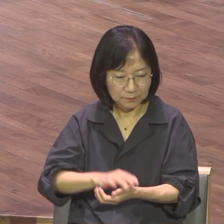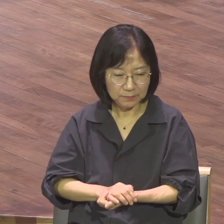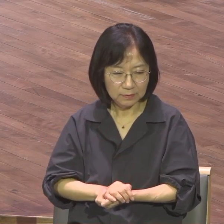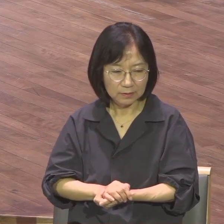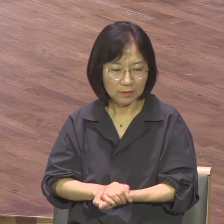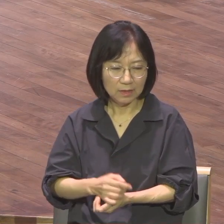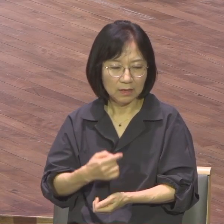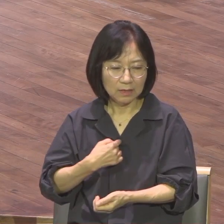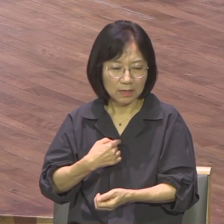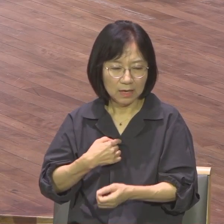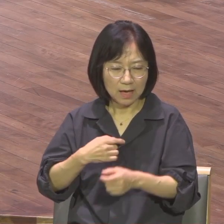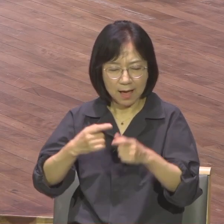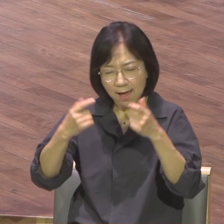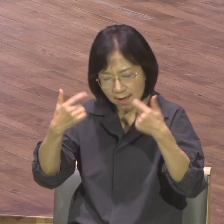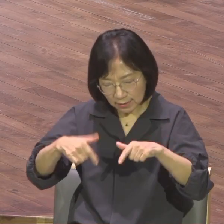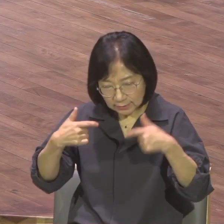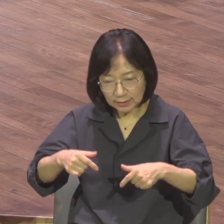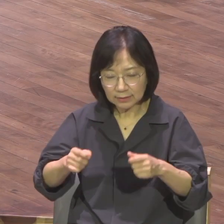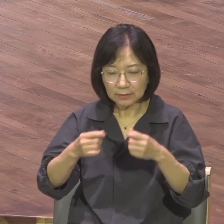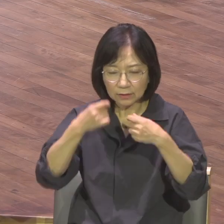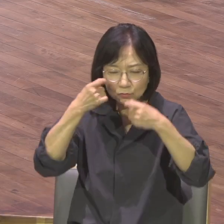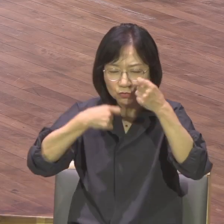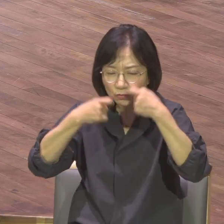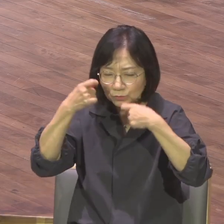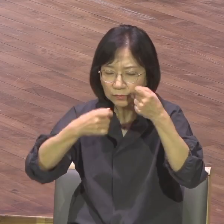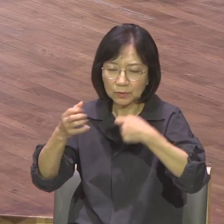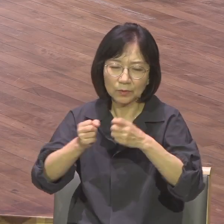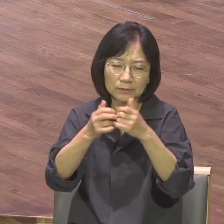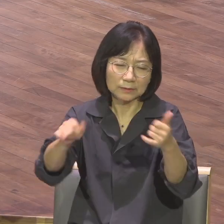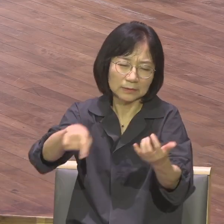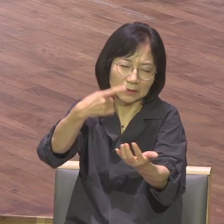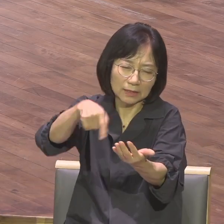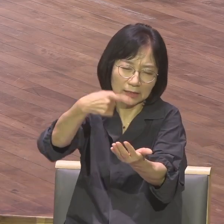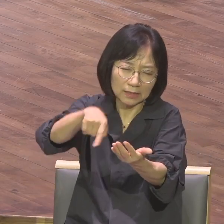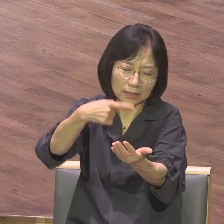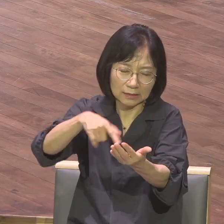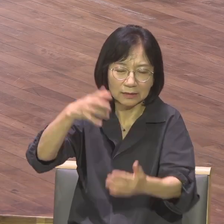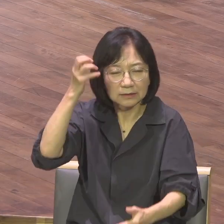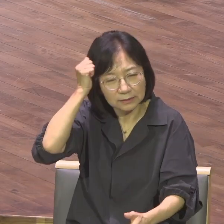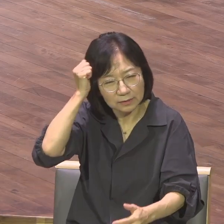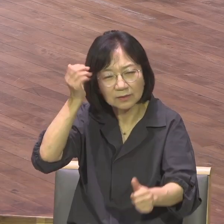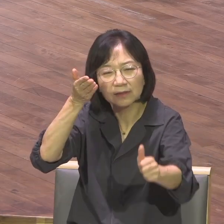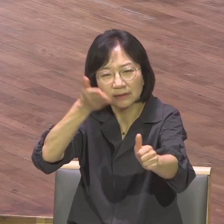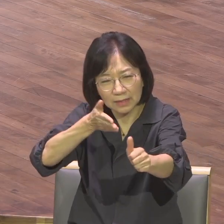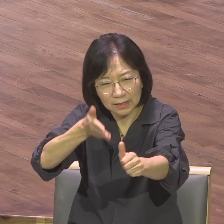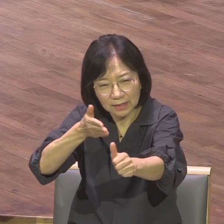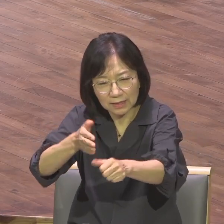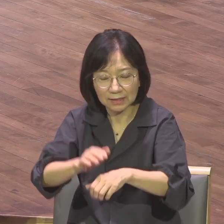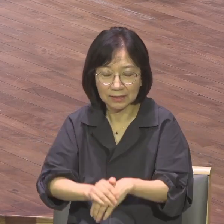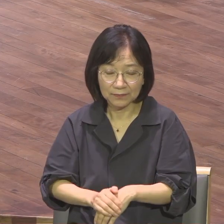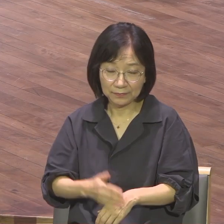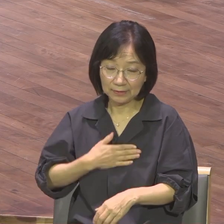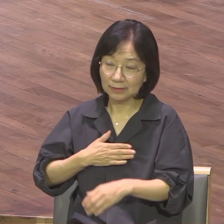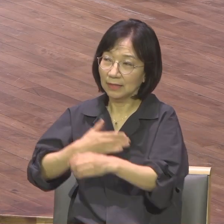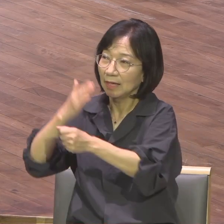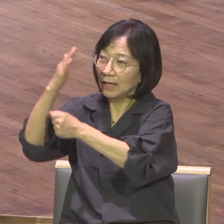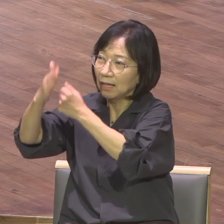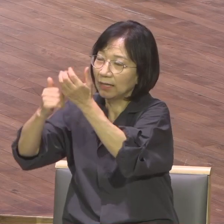것을 반드시 기억해라. 32절에는 내가 여러분을 주와 및 그 은혜의 말씀에 부탁하노니 그 말씀이